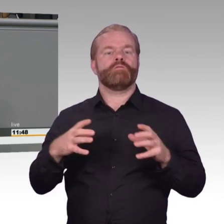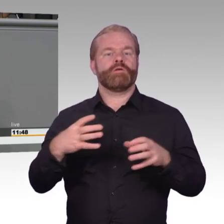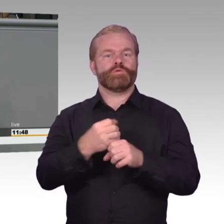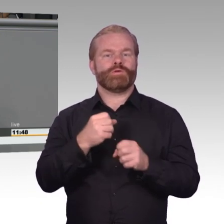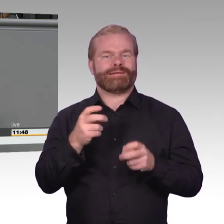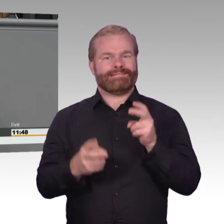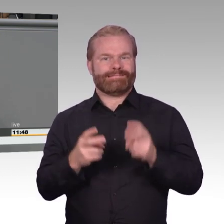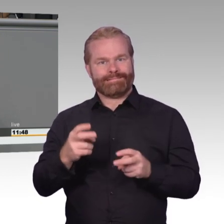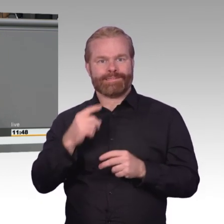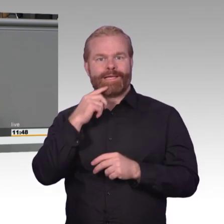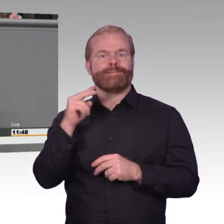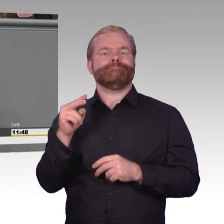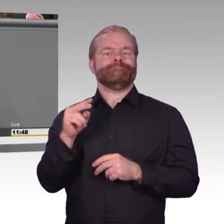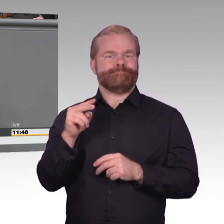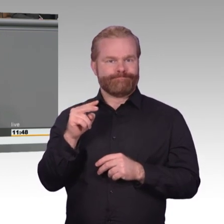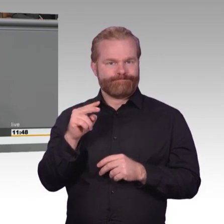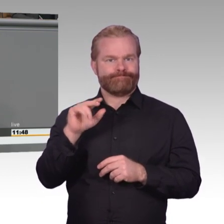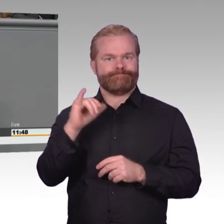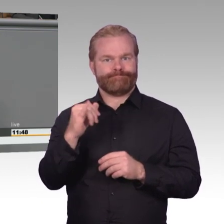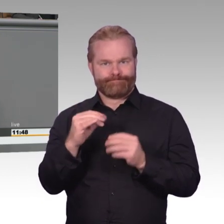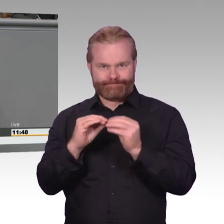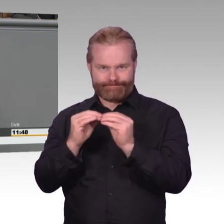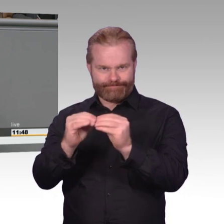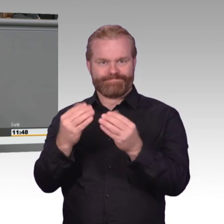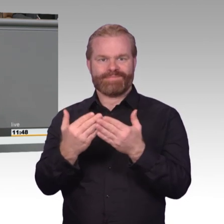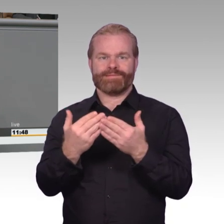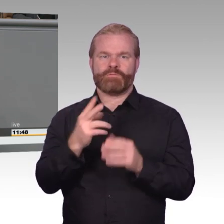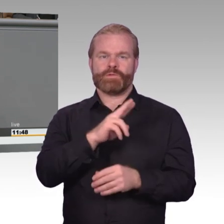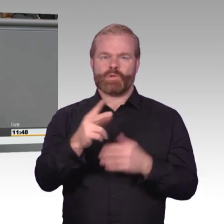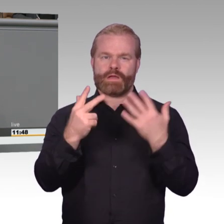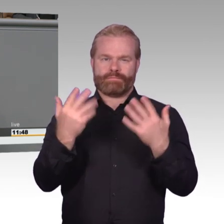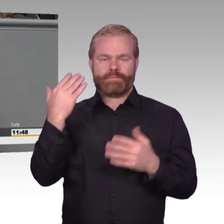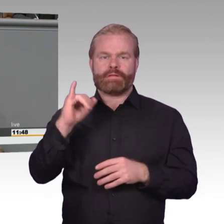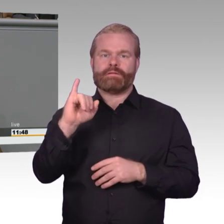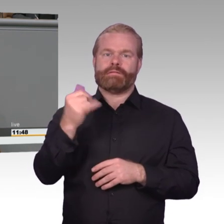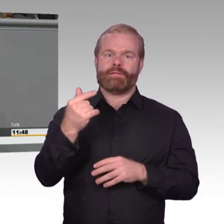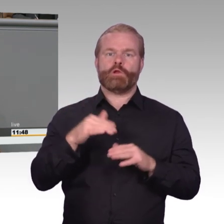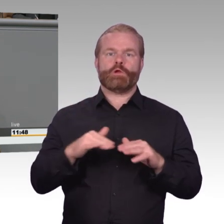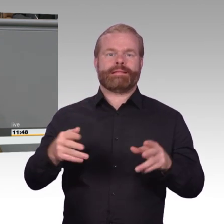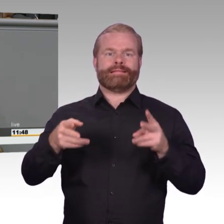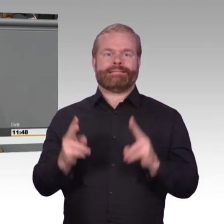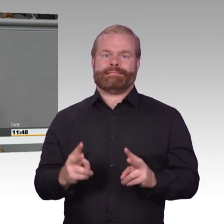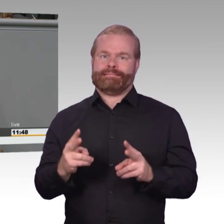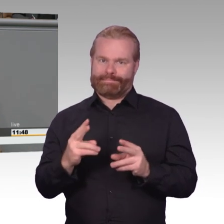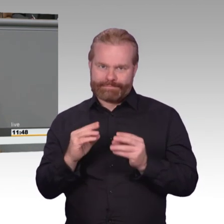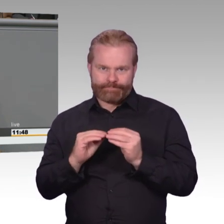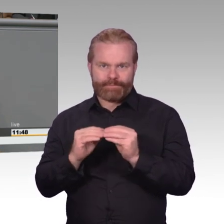Grundrecht sind nur ausnahmsweise erlaubt, um etwa Verbrechen aufzuklären. Man kann die Relevanz des IT